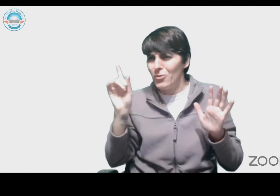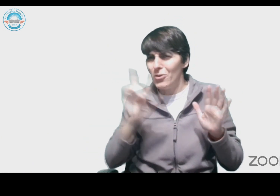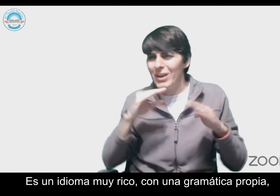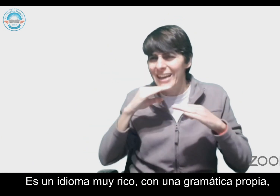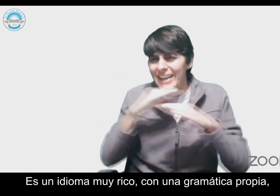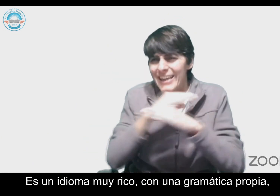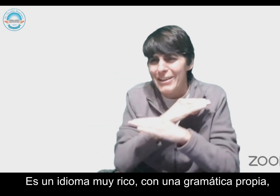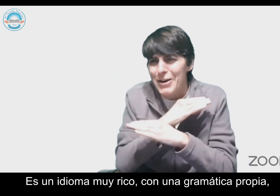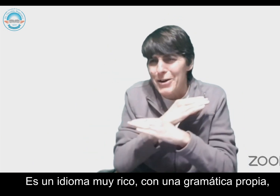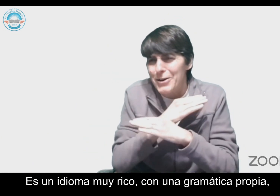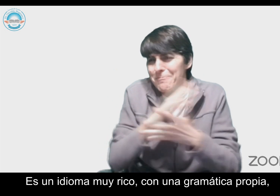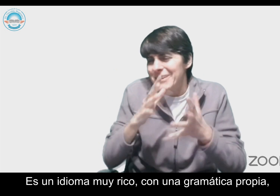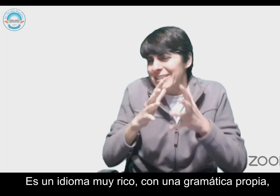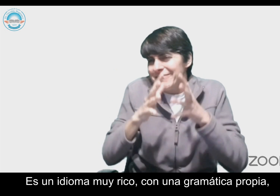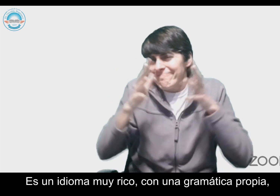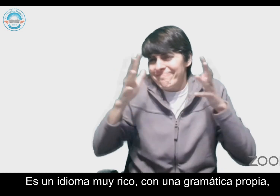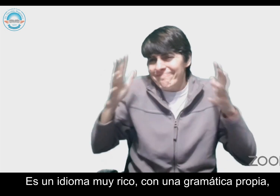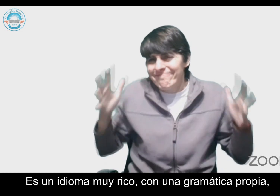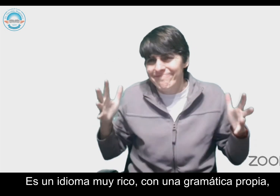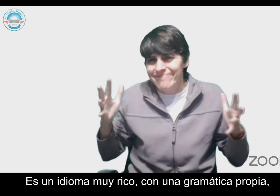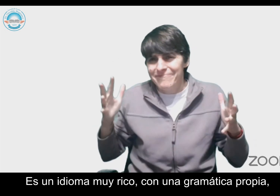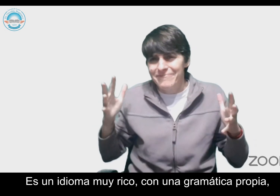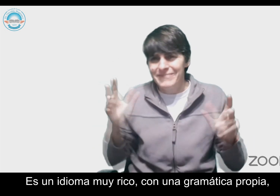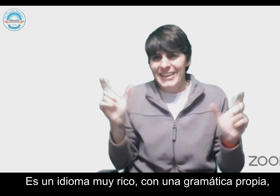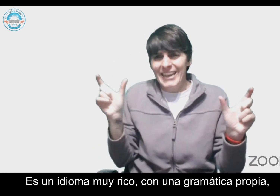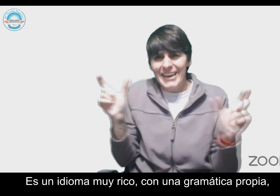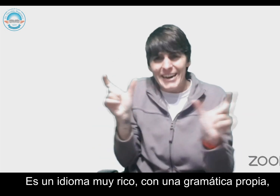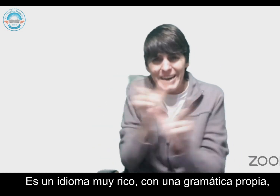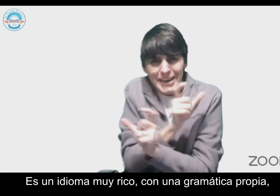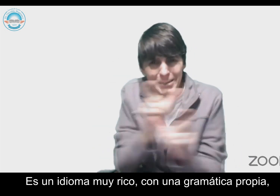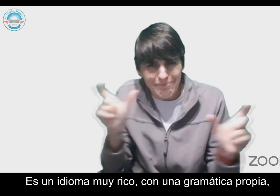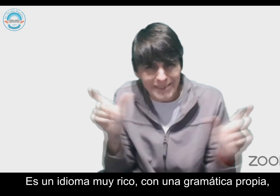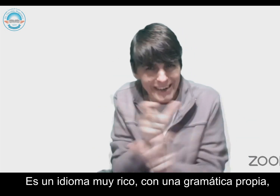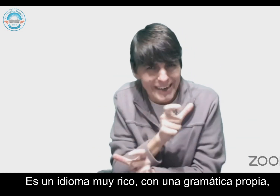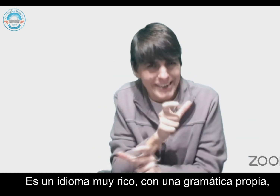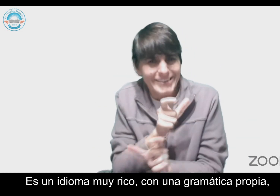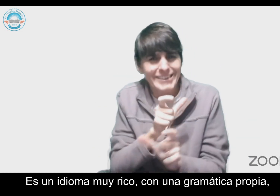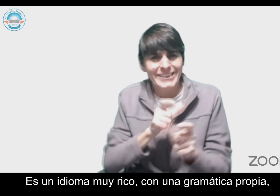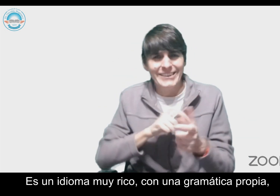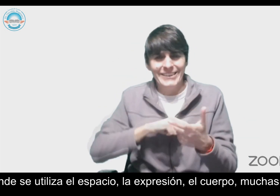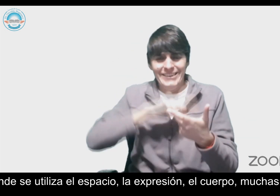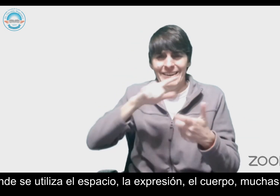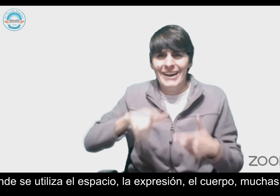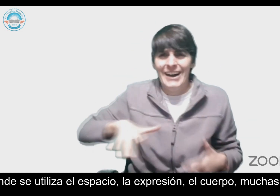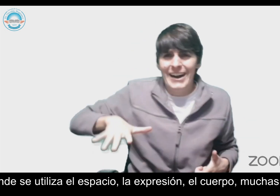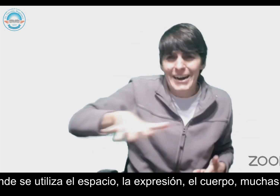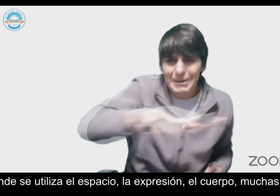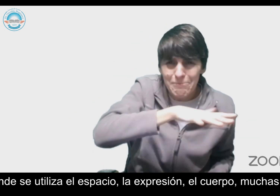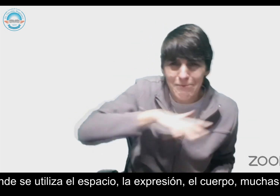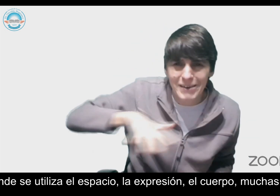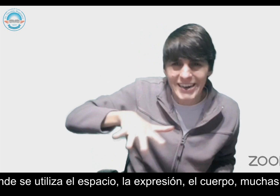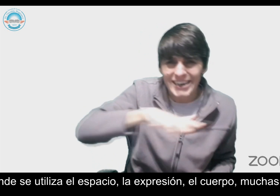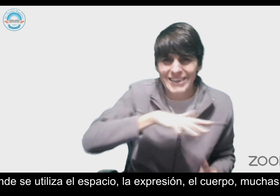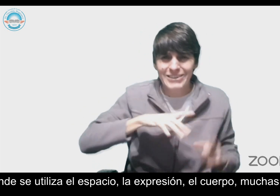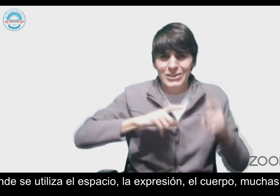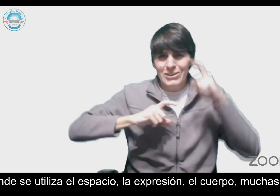Es un idioma muy rico, con una gramática propia, donde se utiliza el espacio, la